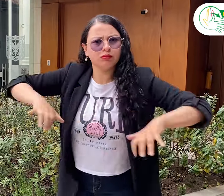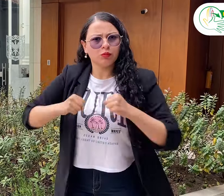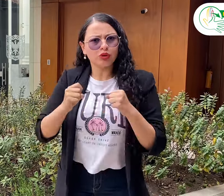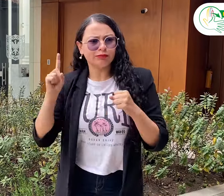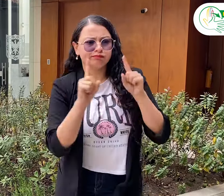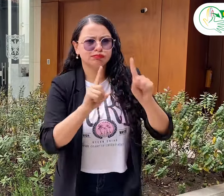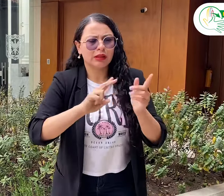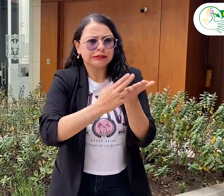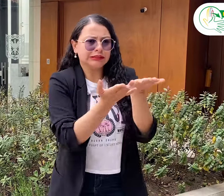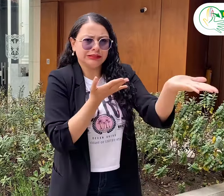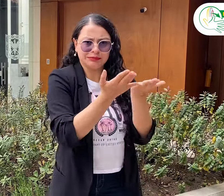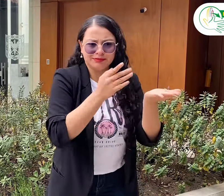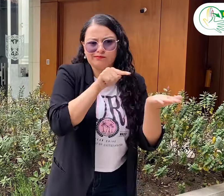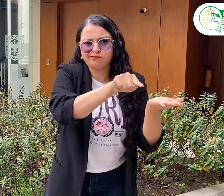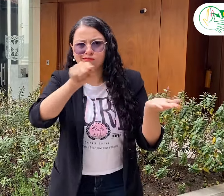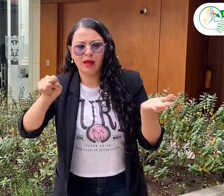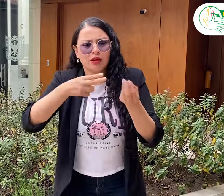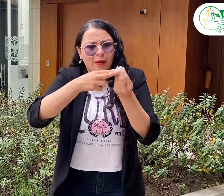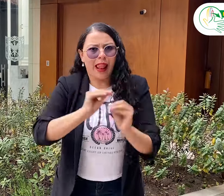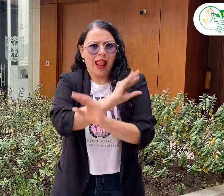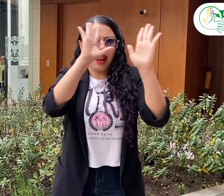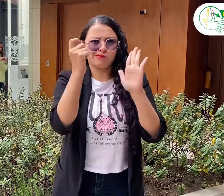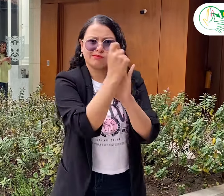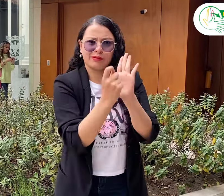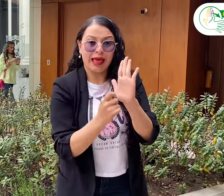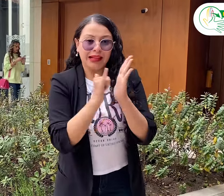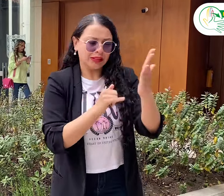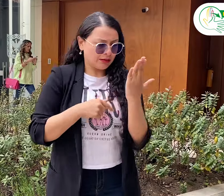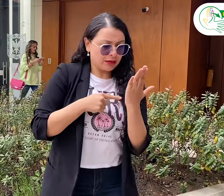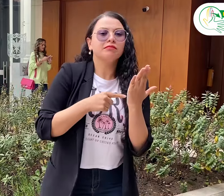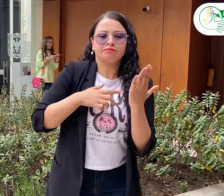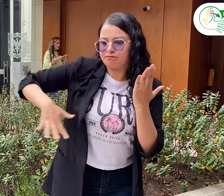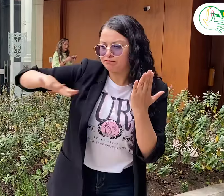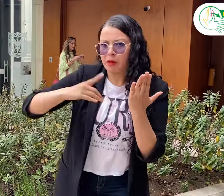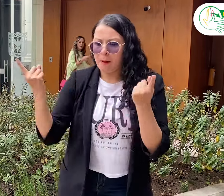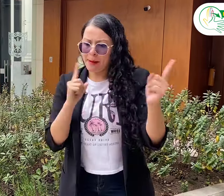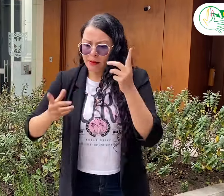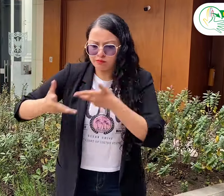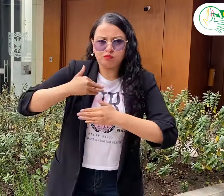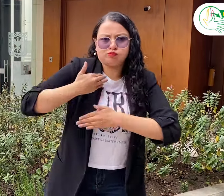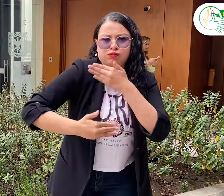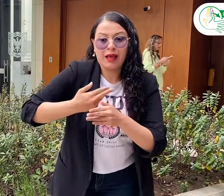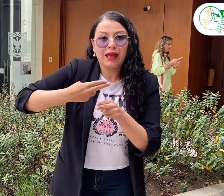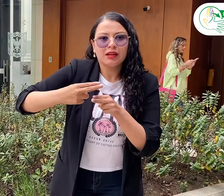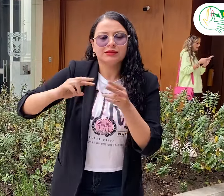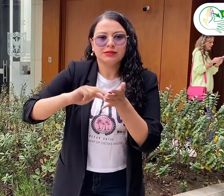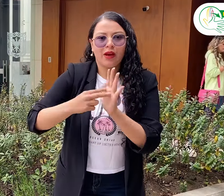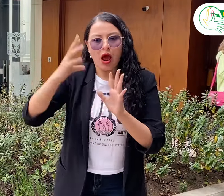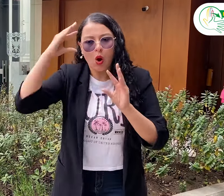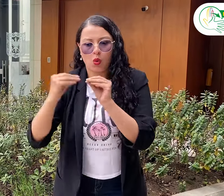trabajo y así esta herramienta, este proyecto de acuerdo, fije puntos claros y garantice un proceso adecuado y servicios de